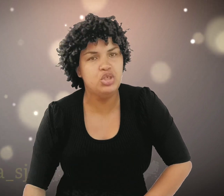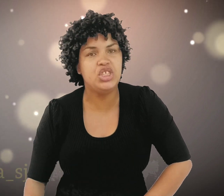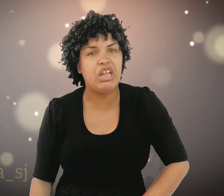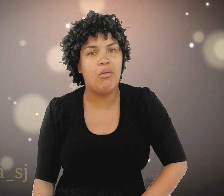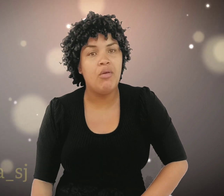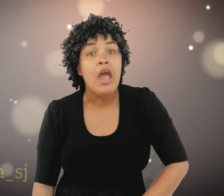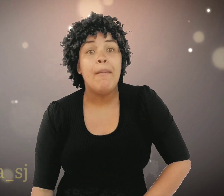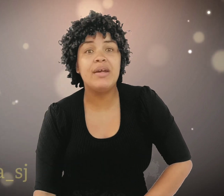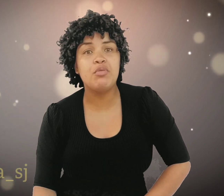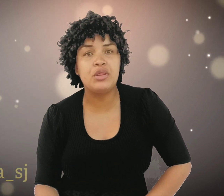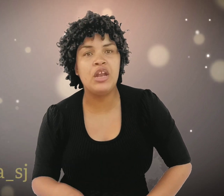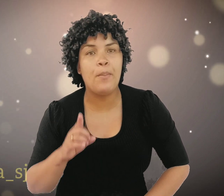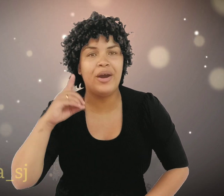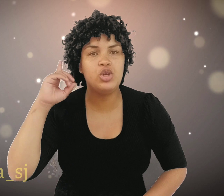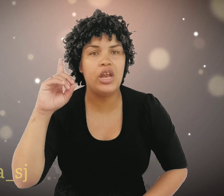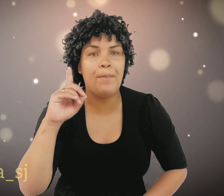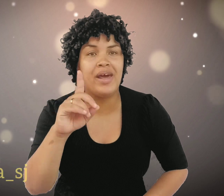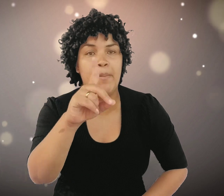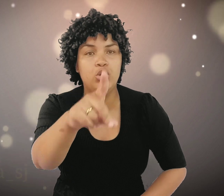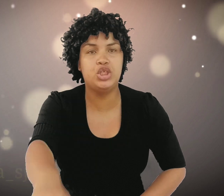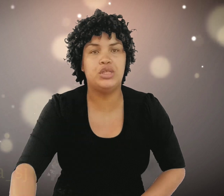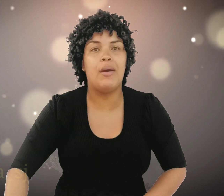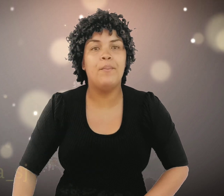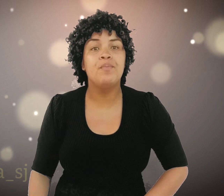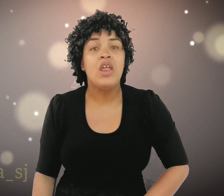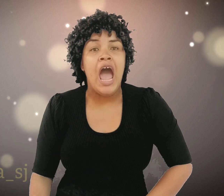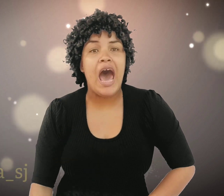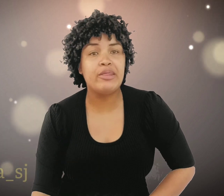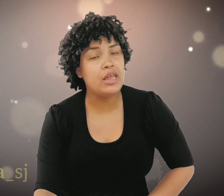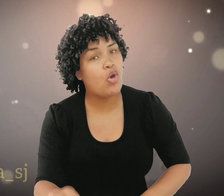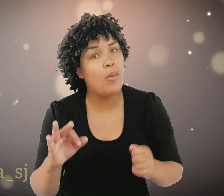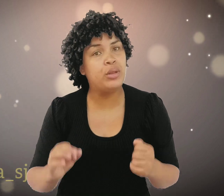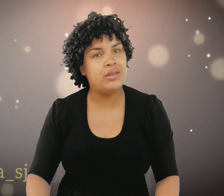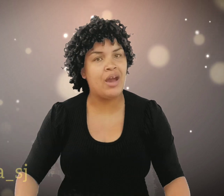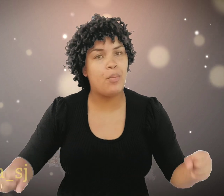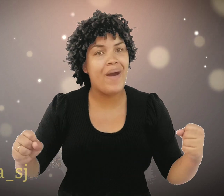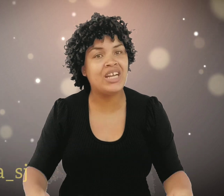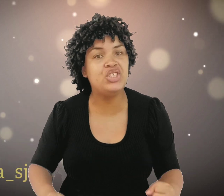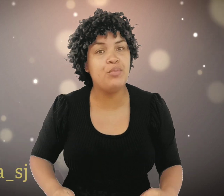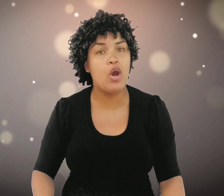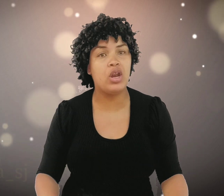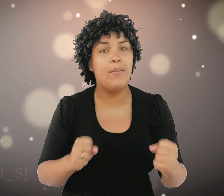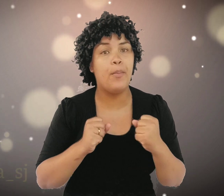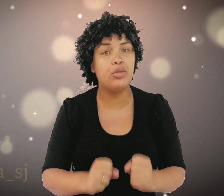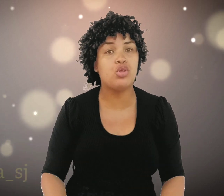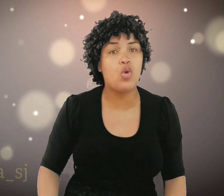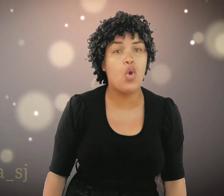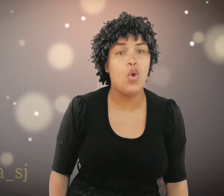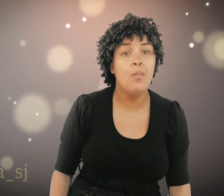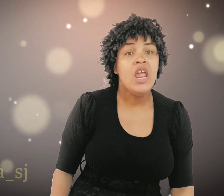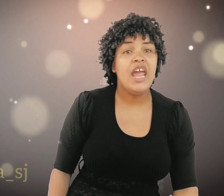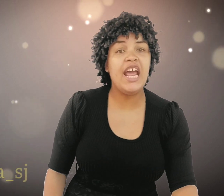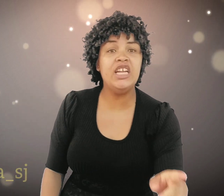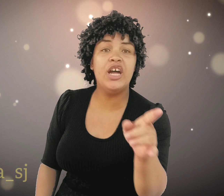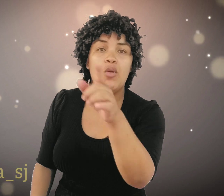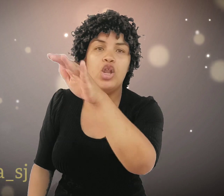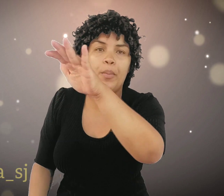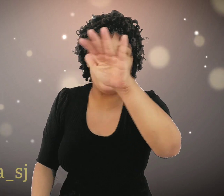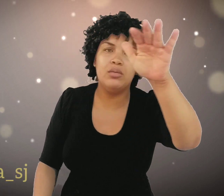multidão. Mas você não pode olhar para a multidão. Assim como o cego Bartimeu clamou para o socorro. Ele não olhou para a